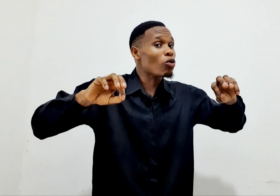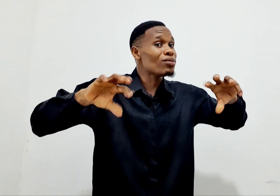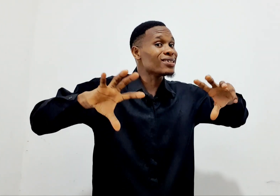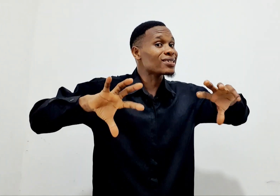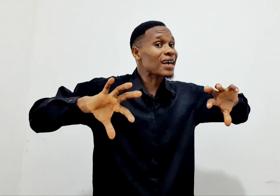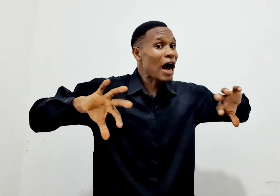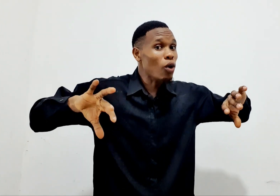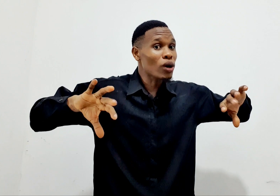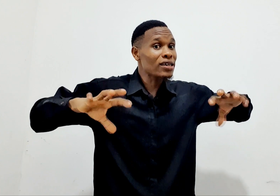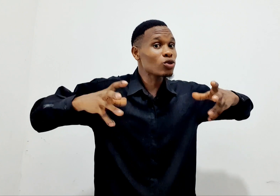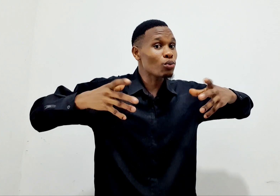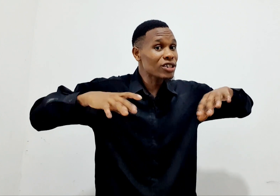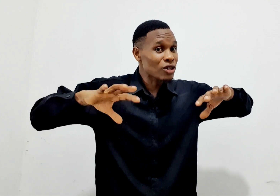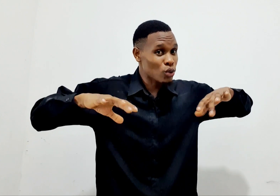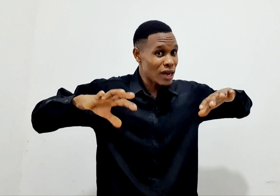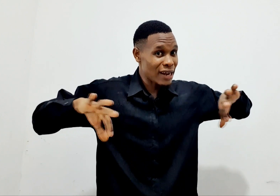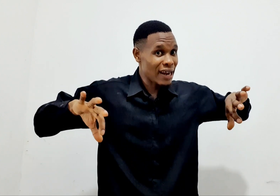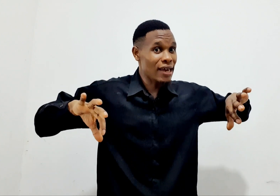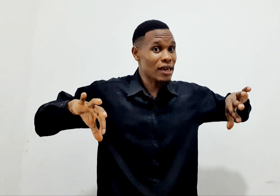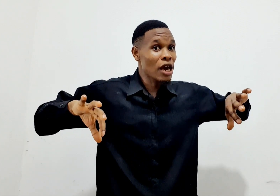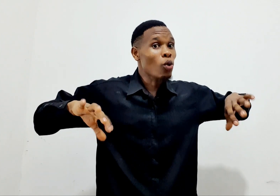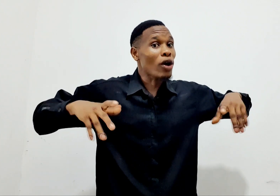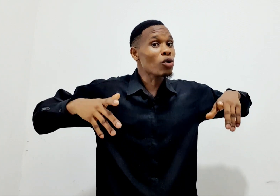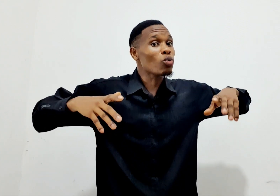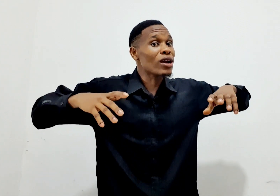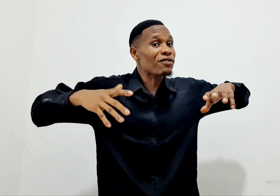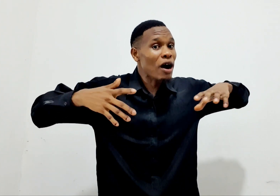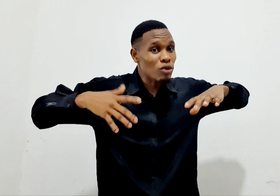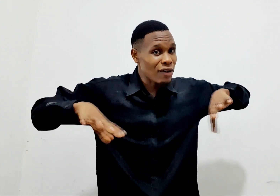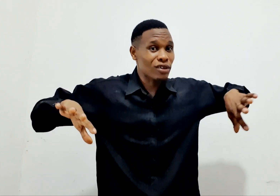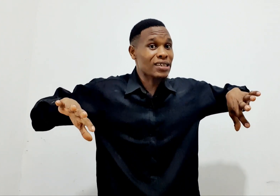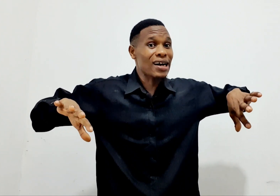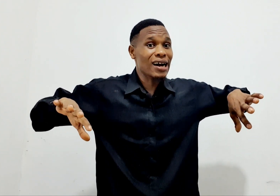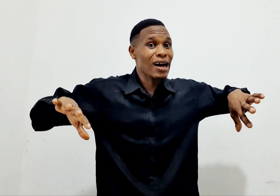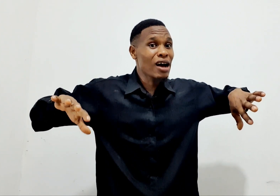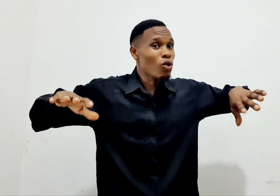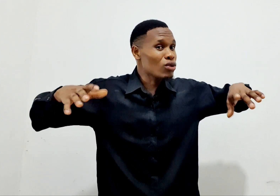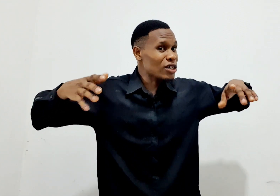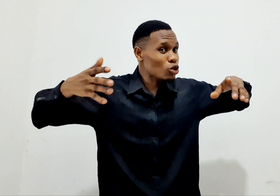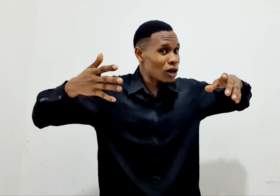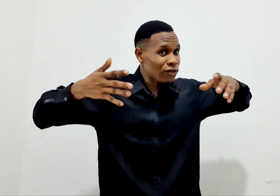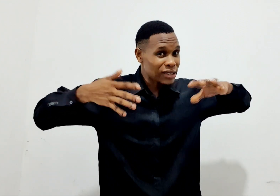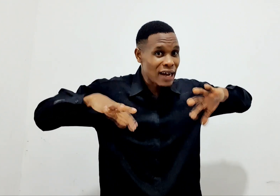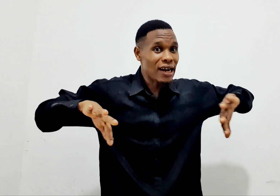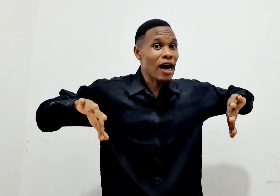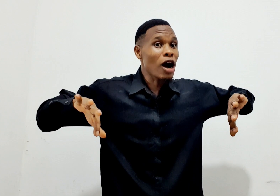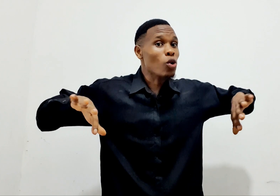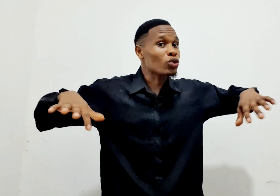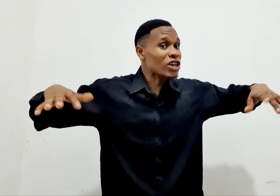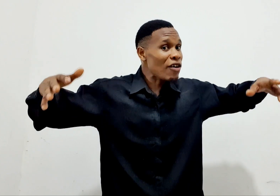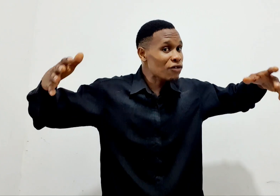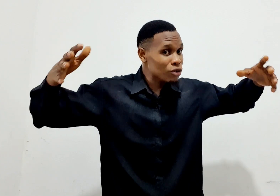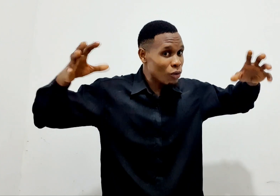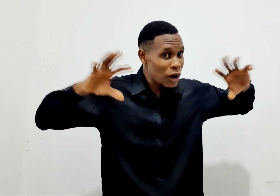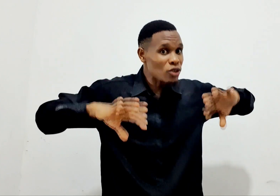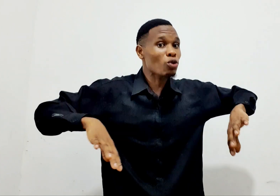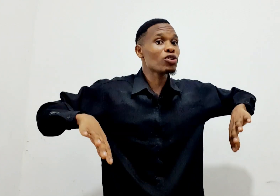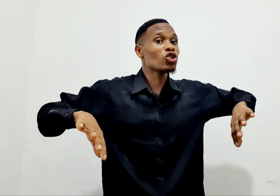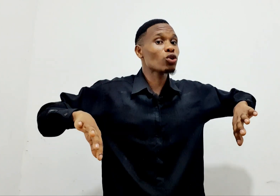umejisahau kaisi umesha zoe ananae. Kwa hiyo unavaa unavotaka. Unaishi unavotaka. Uchafu ndomanzo muisho.